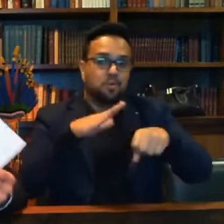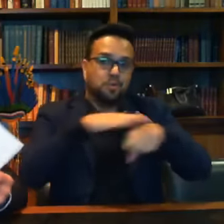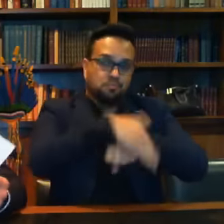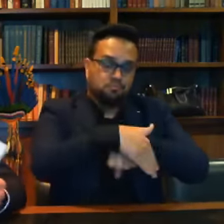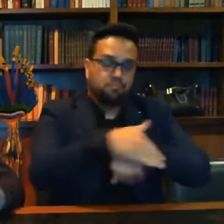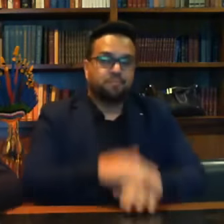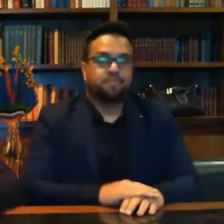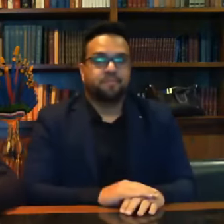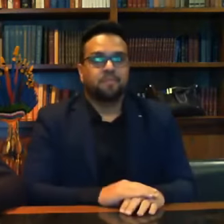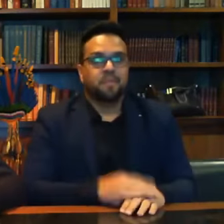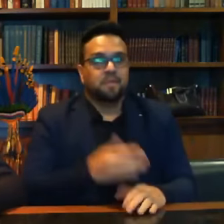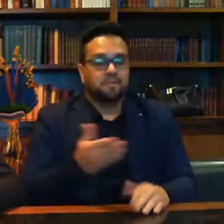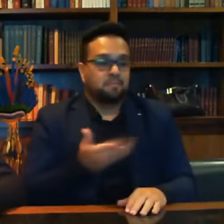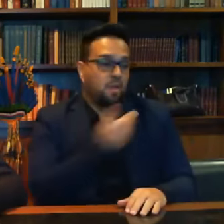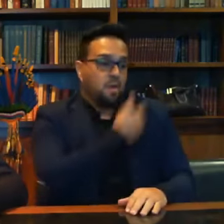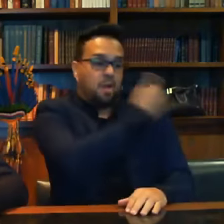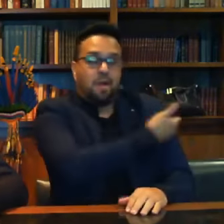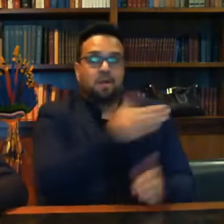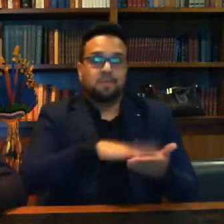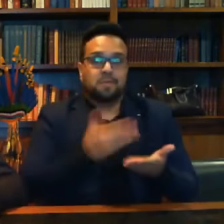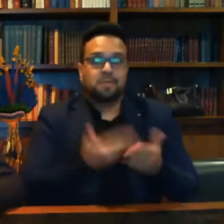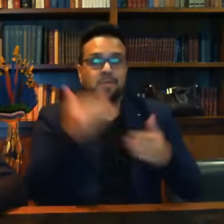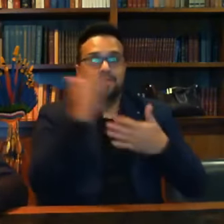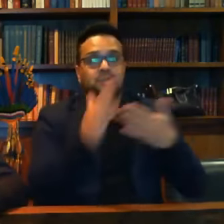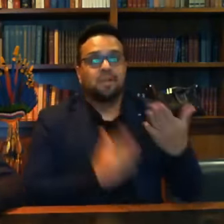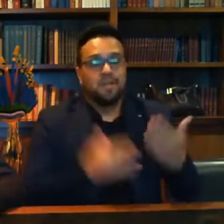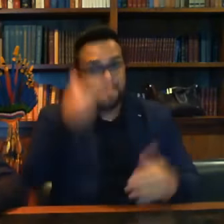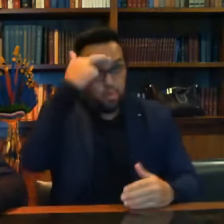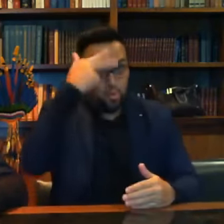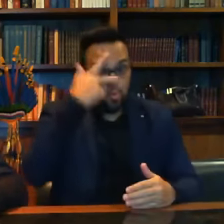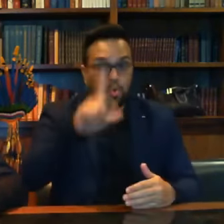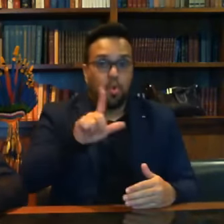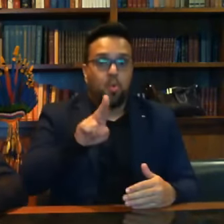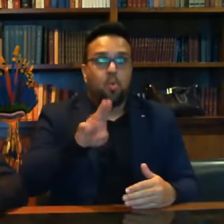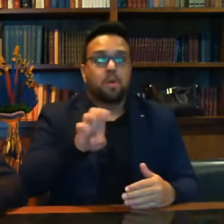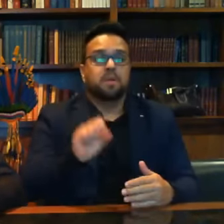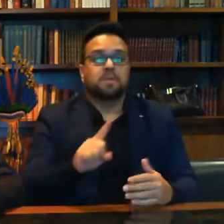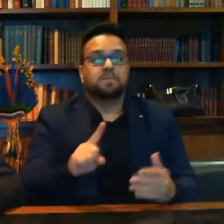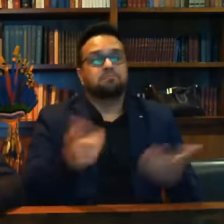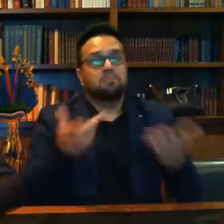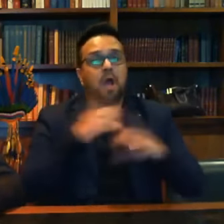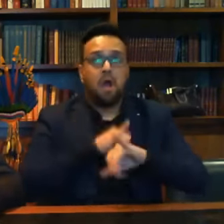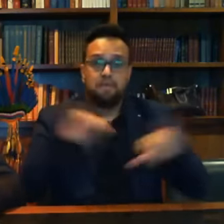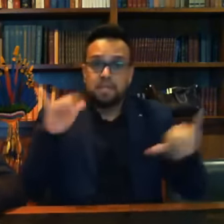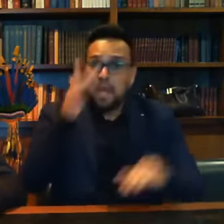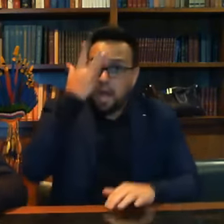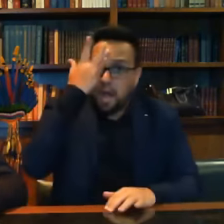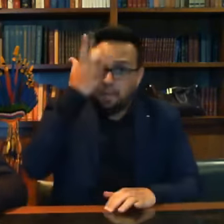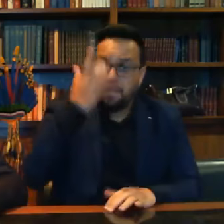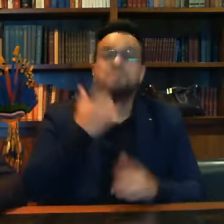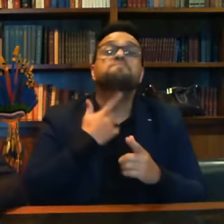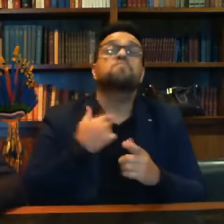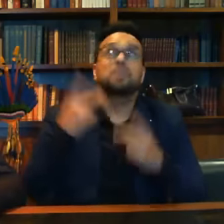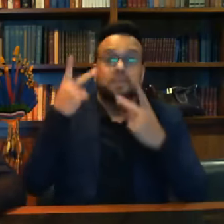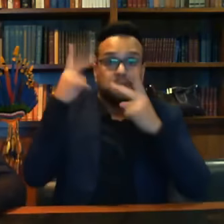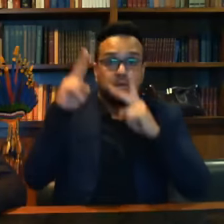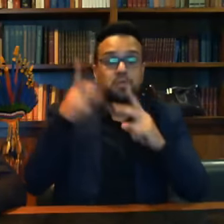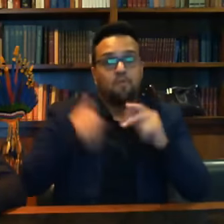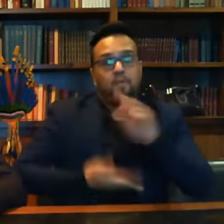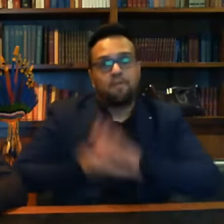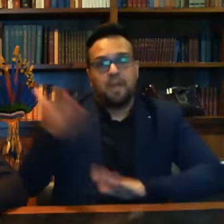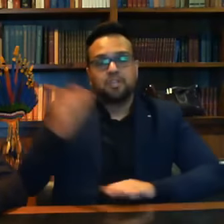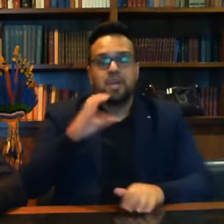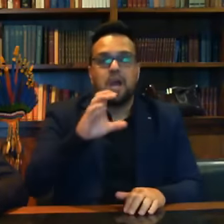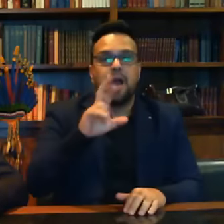O Lucas, o nosso intérprete de Libras. Quero primeiro dizer que amanhã, se Deus quiser, estarei em Crato, no